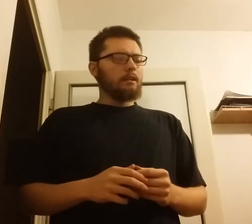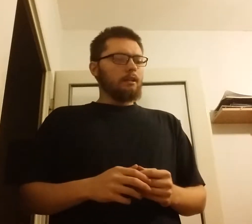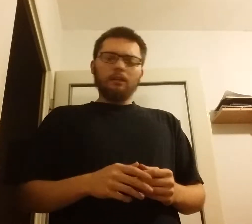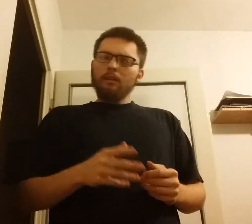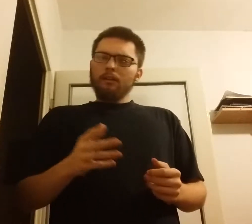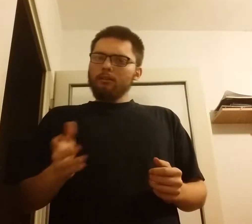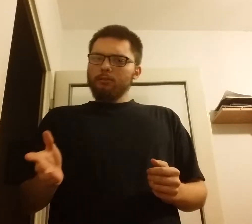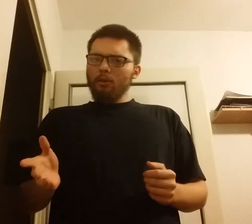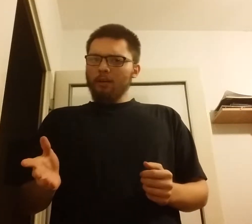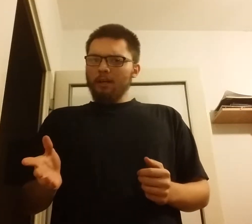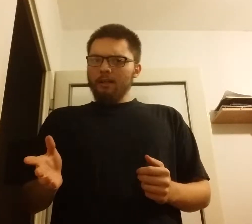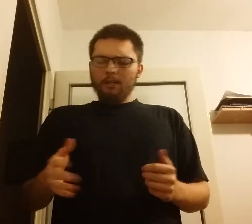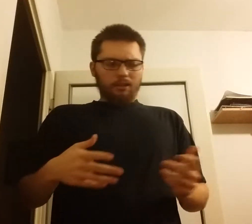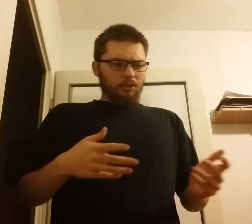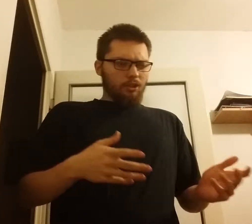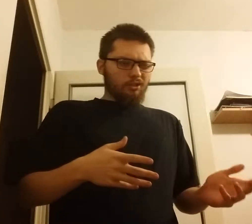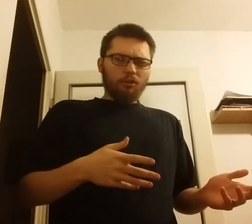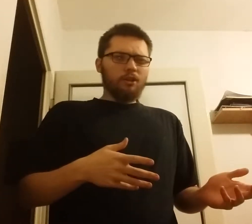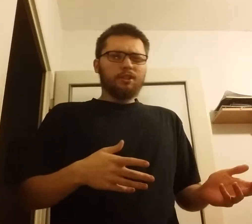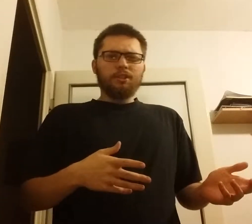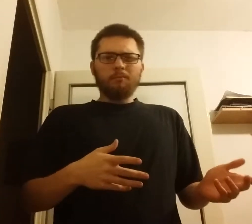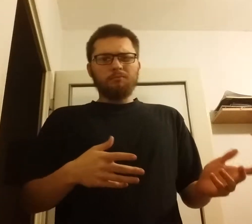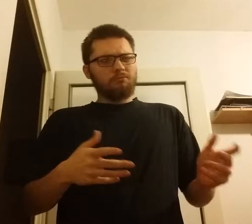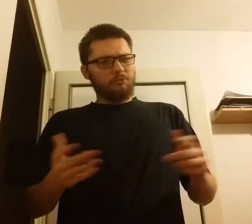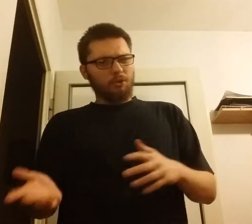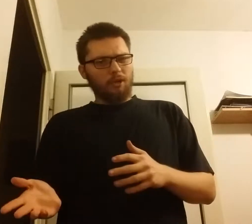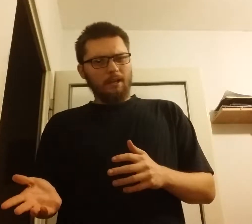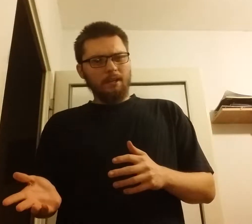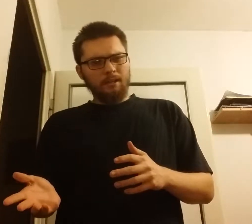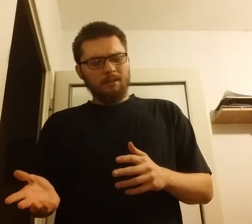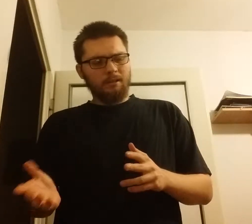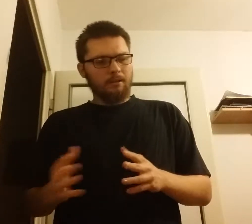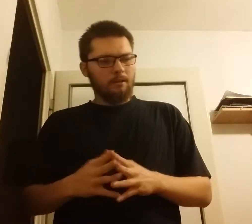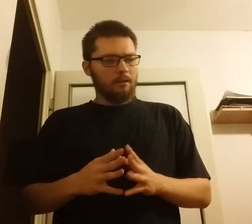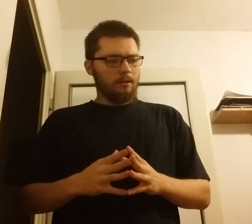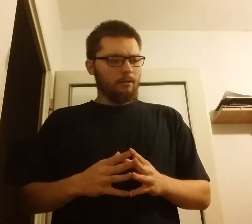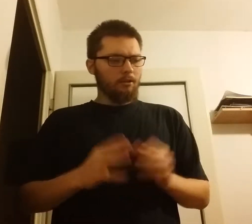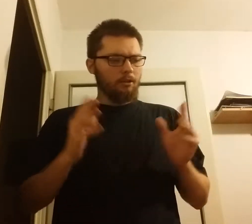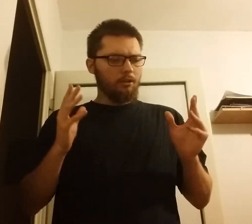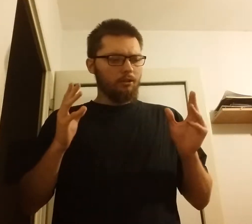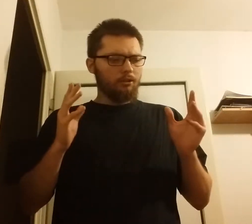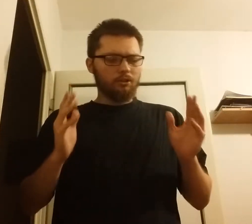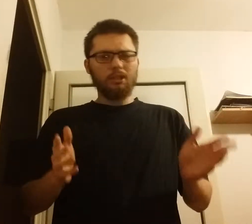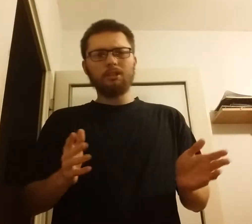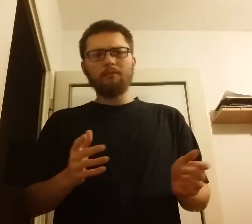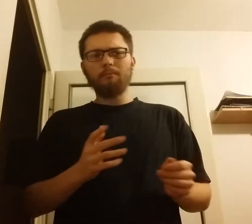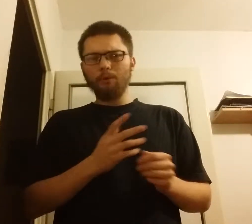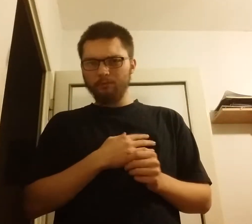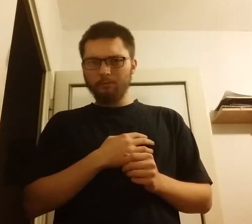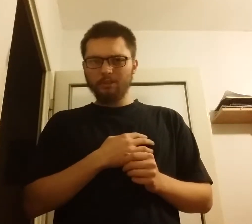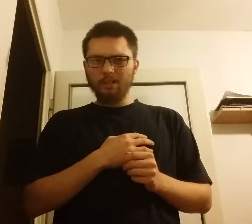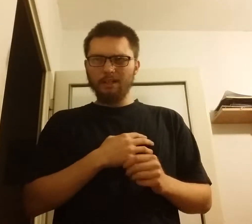trochę historycznym, trochę nie. I szczerze Wam powiem, że